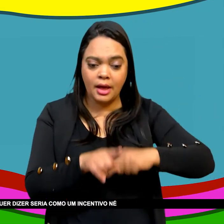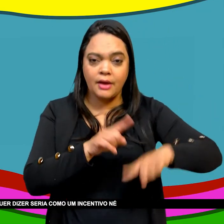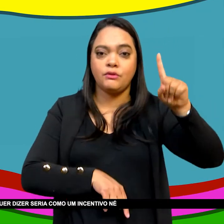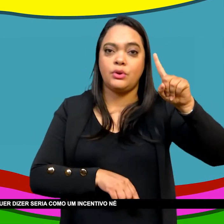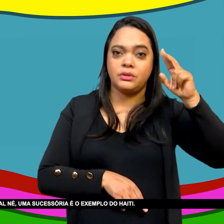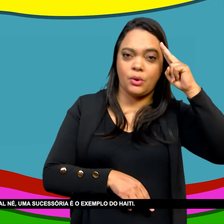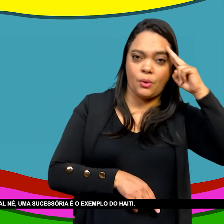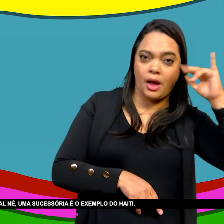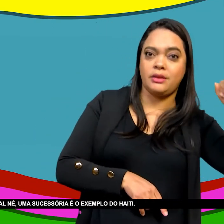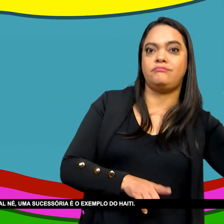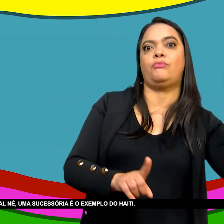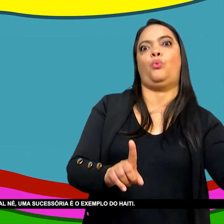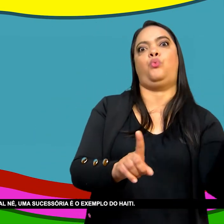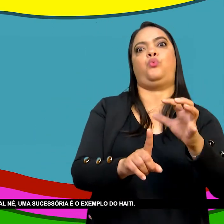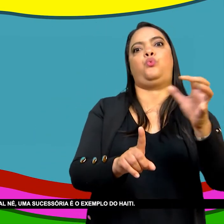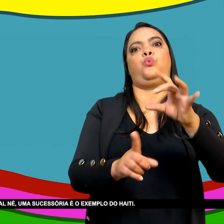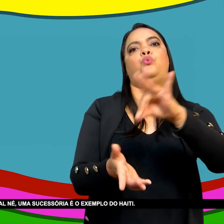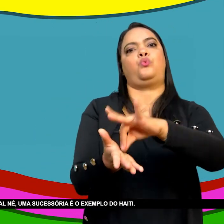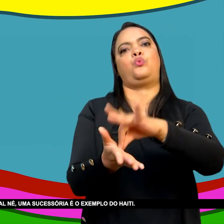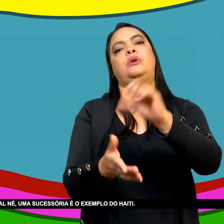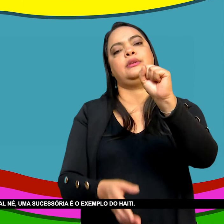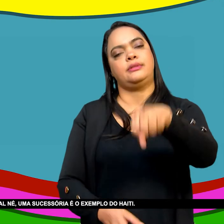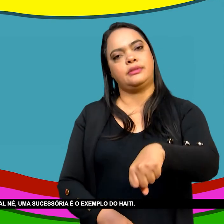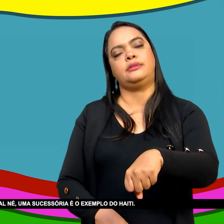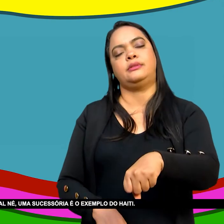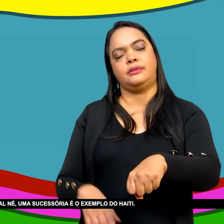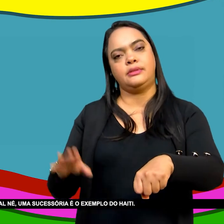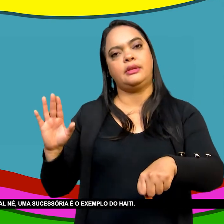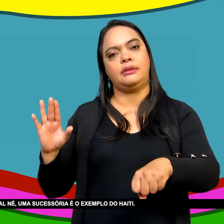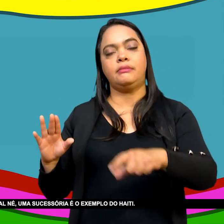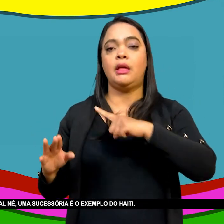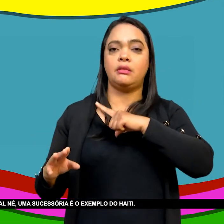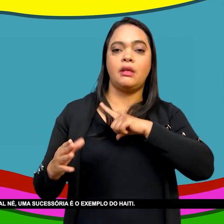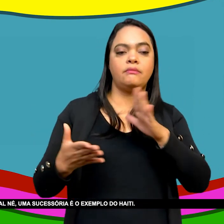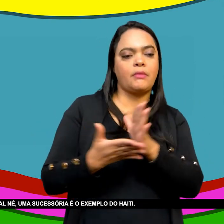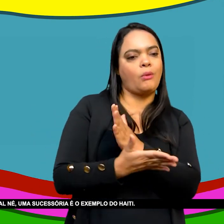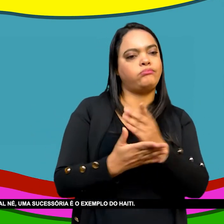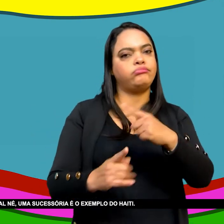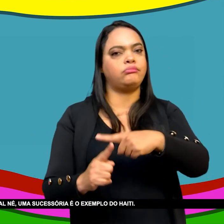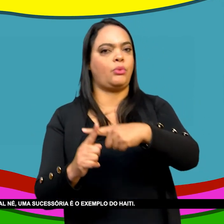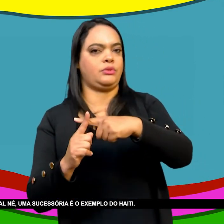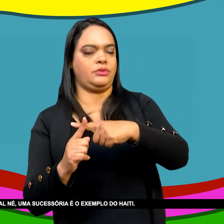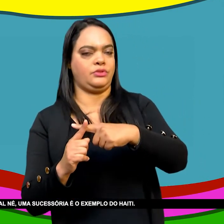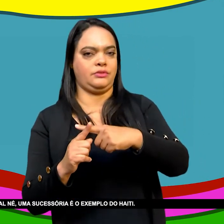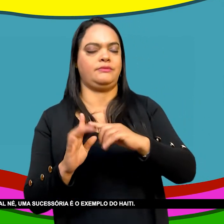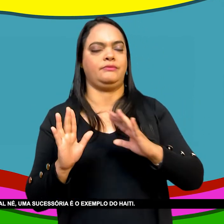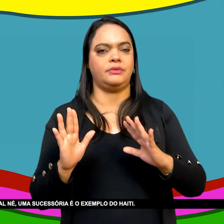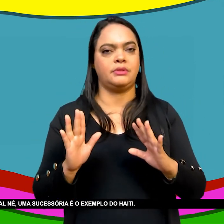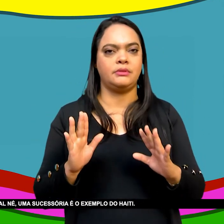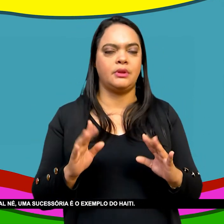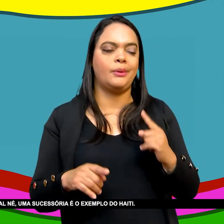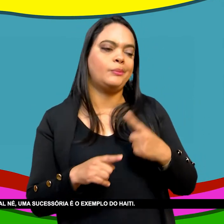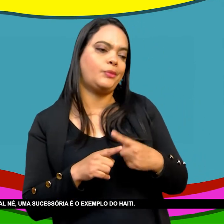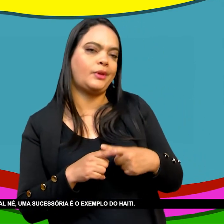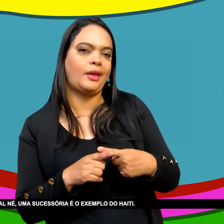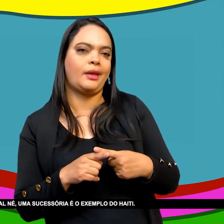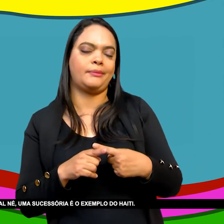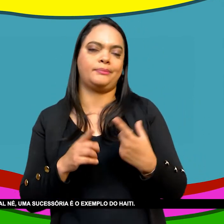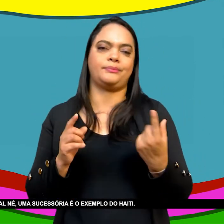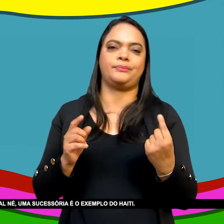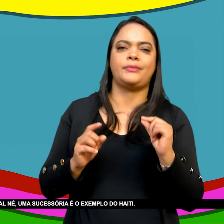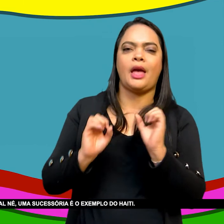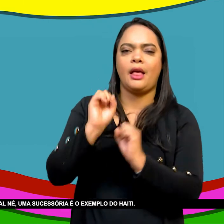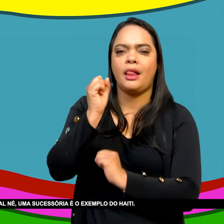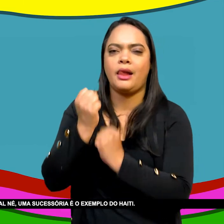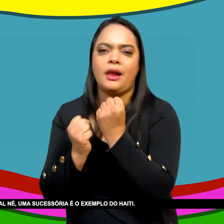Para se pensar Mais a sério Um emancipacionismo Gradual Como se